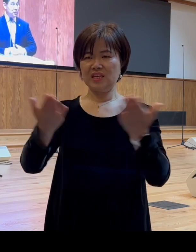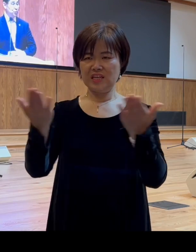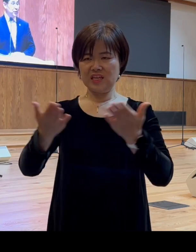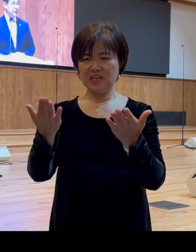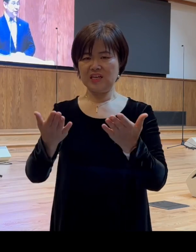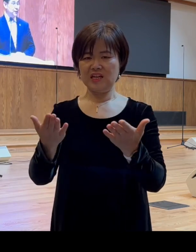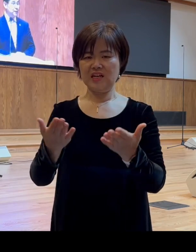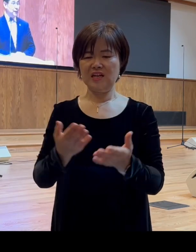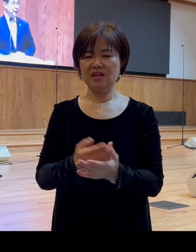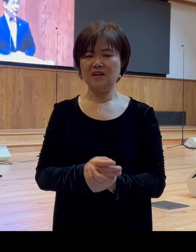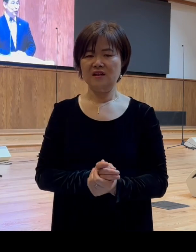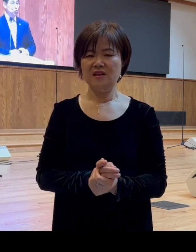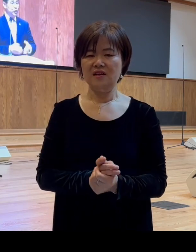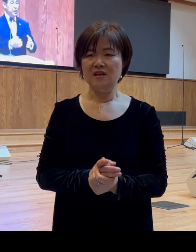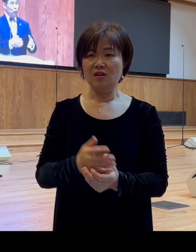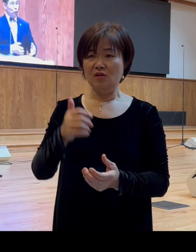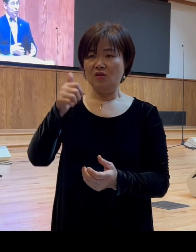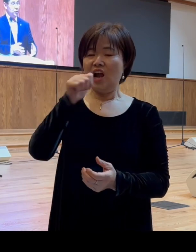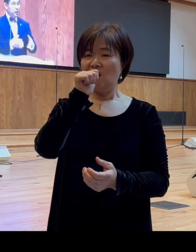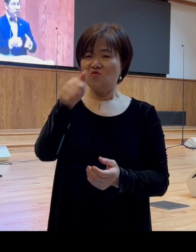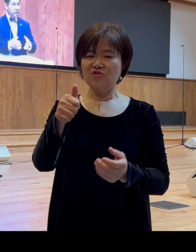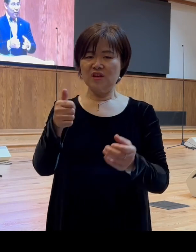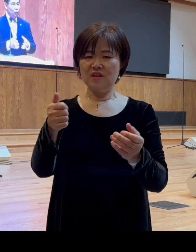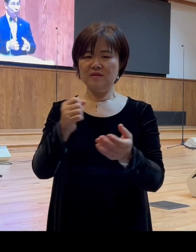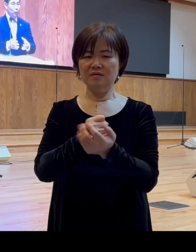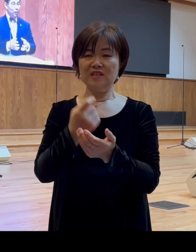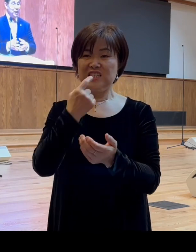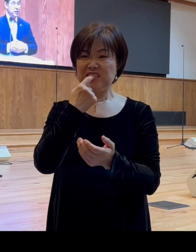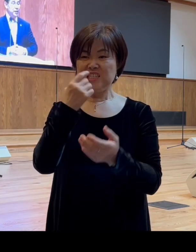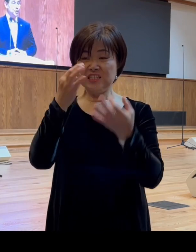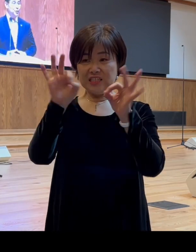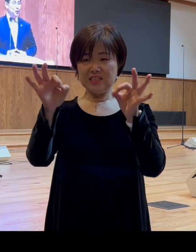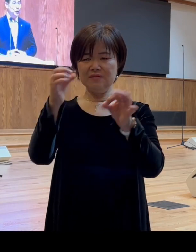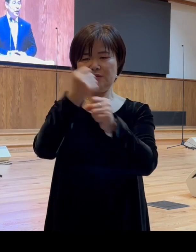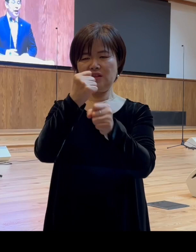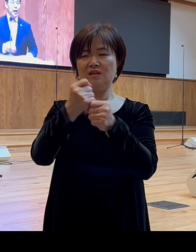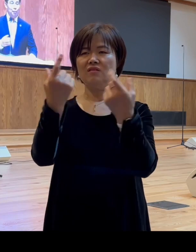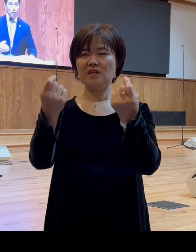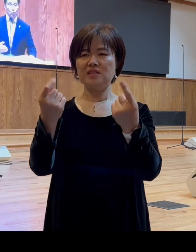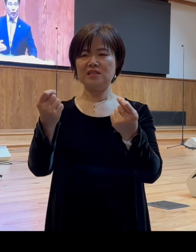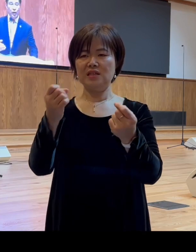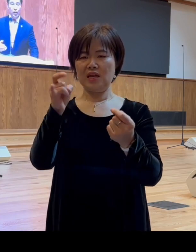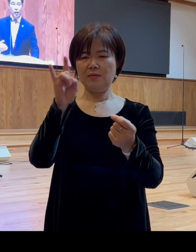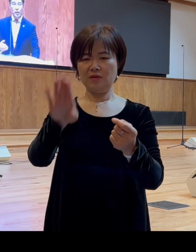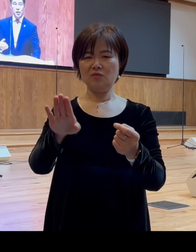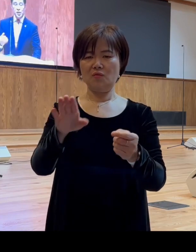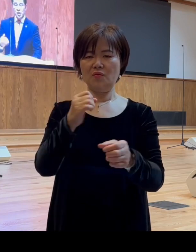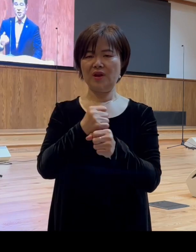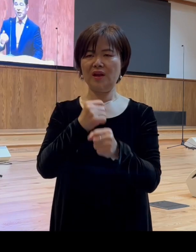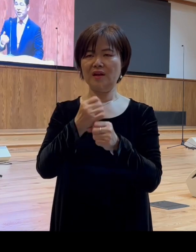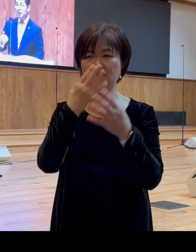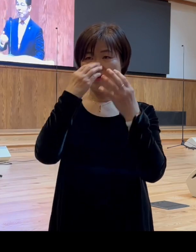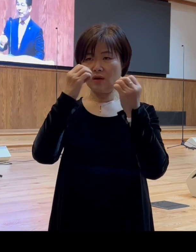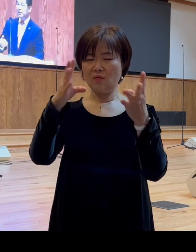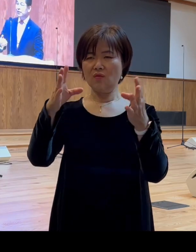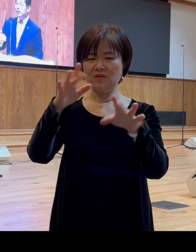그럼 구리 세공업은 은 세공업과 마찬가지로 에베소의 신상을 만드는 일에